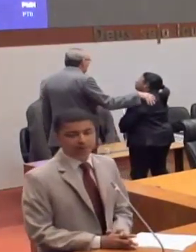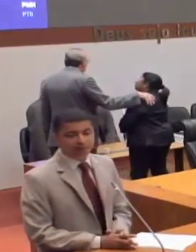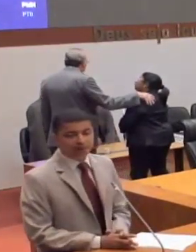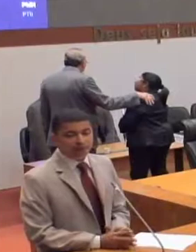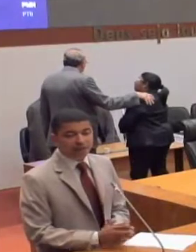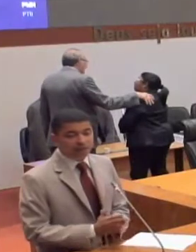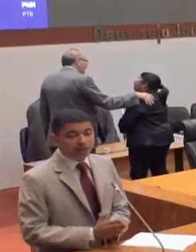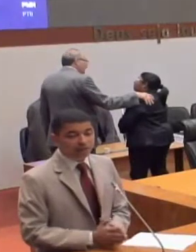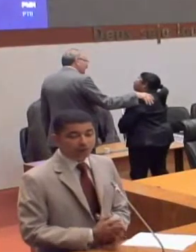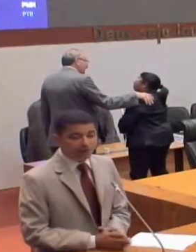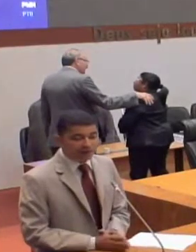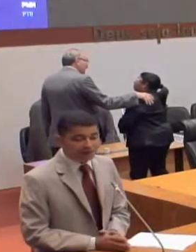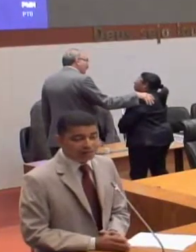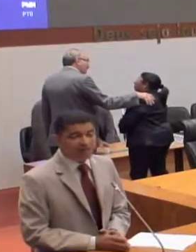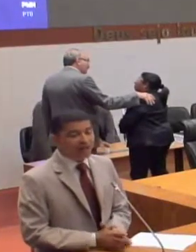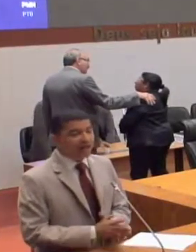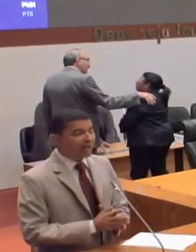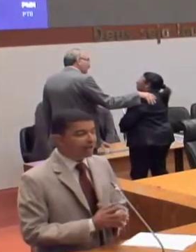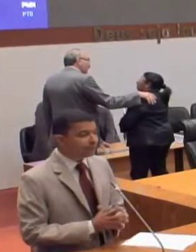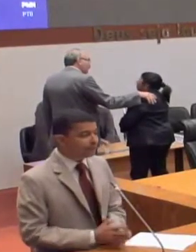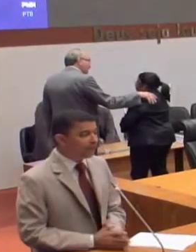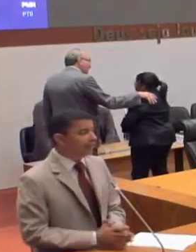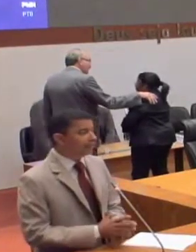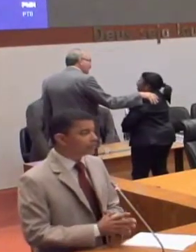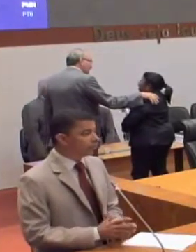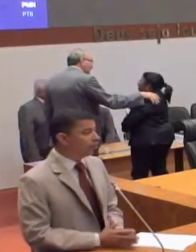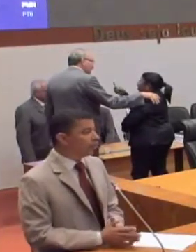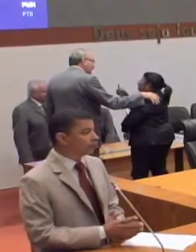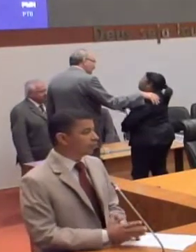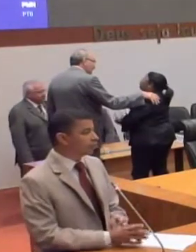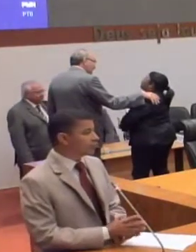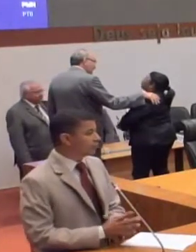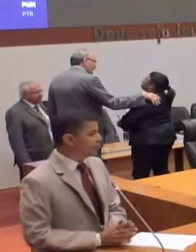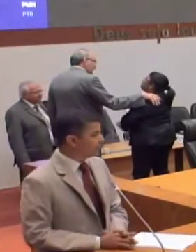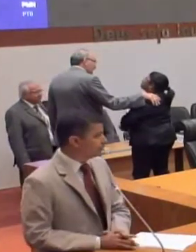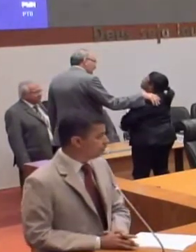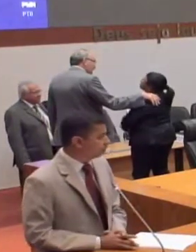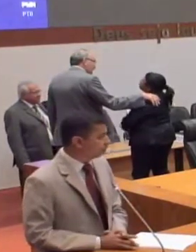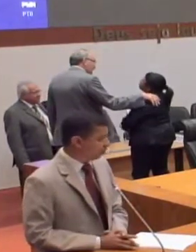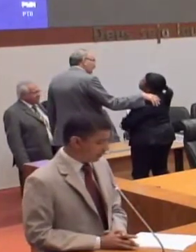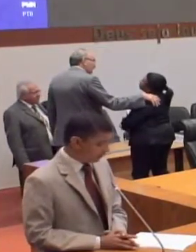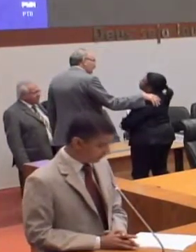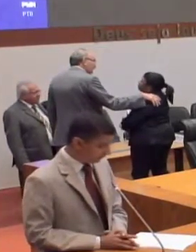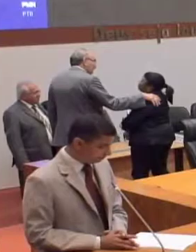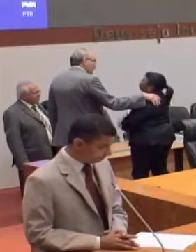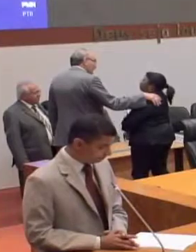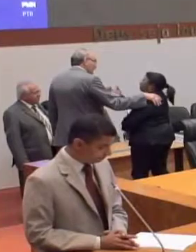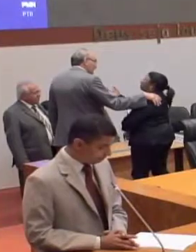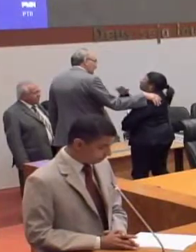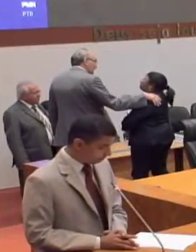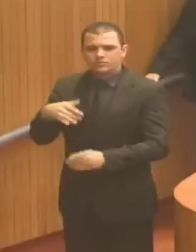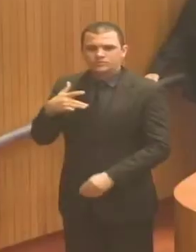e pedindo a elas apenas o voto da consciência e o voto do coração.